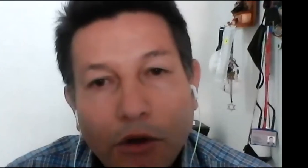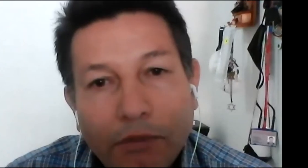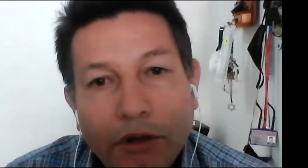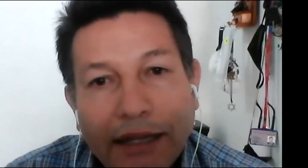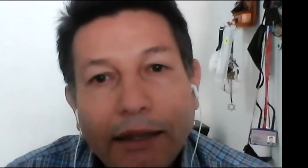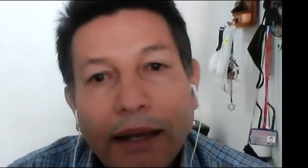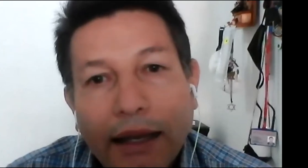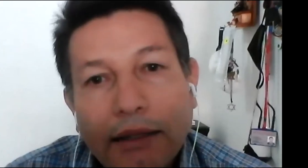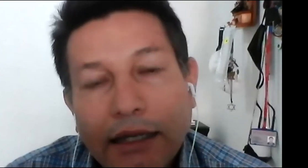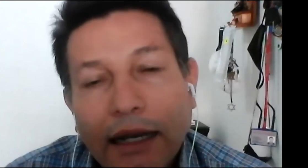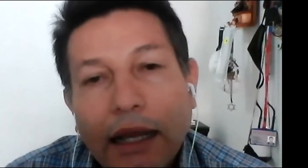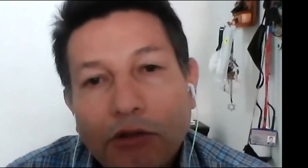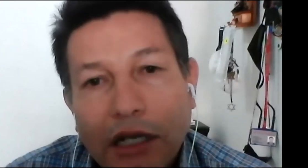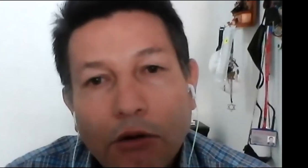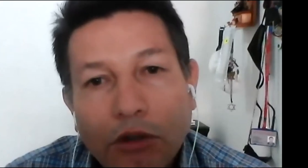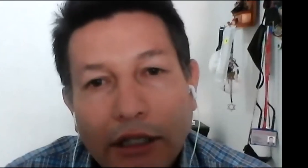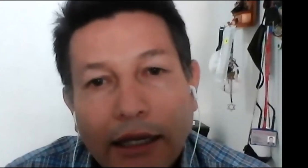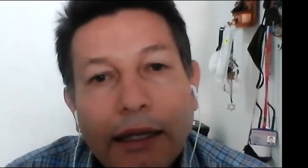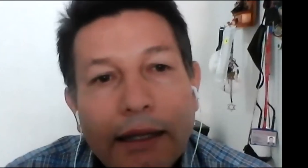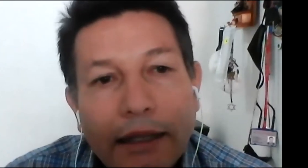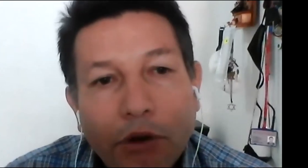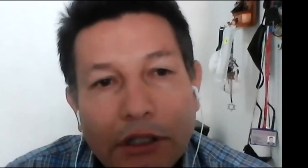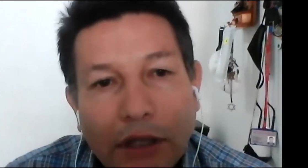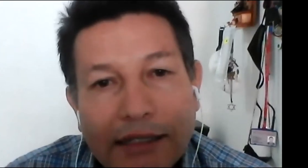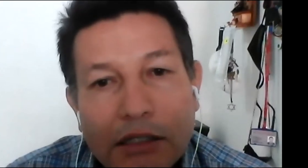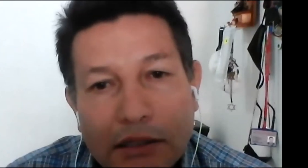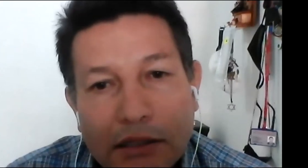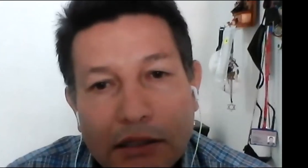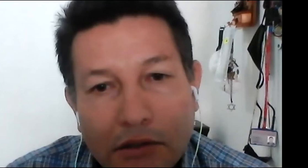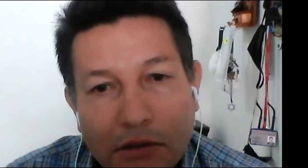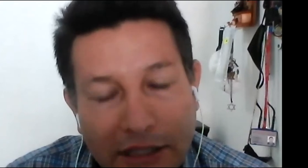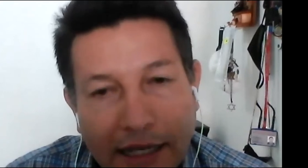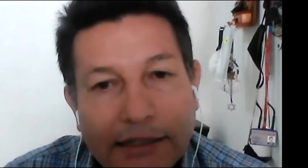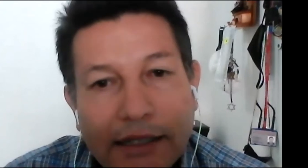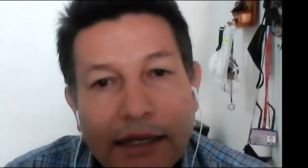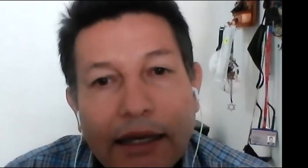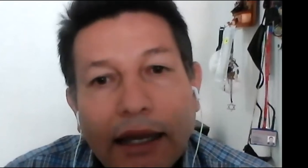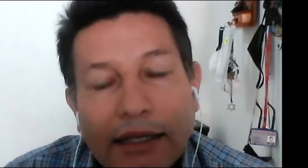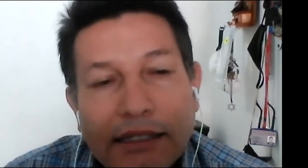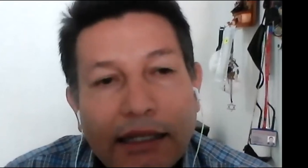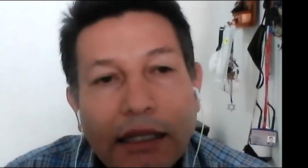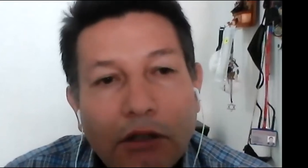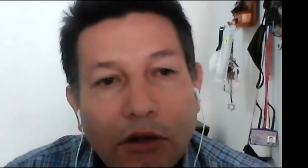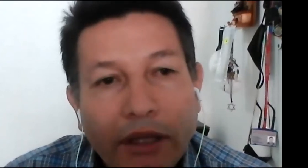muy importante para llegar a nuestra comunidad de porciones más ciegas que existen en nuestro medio.